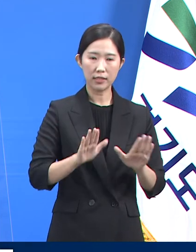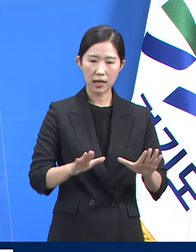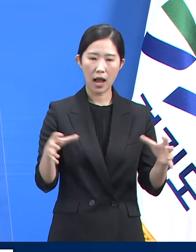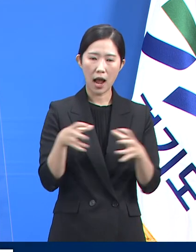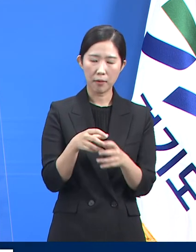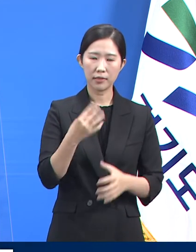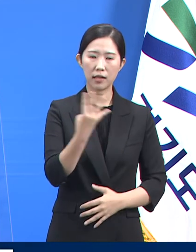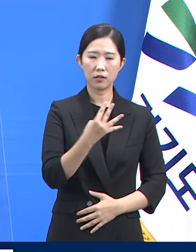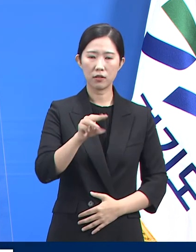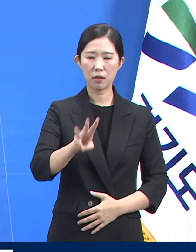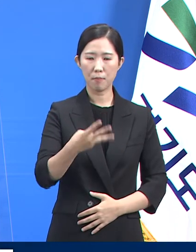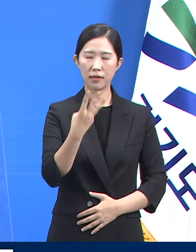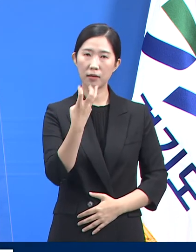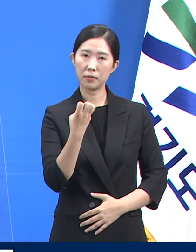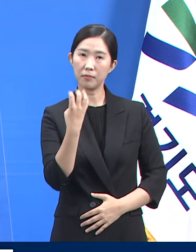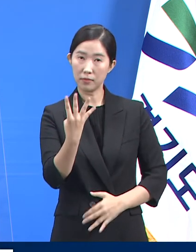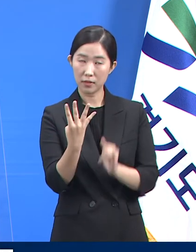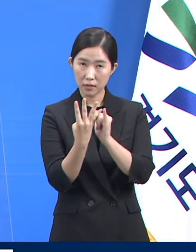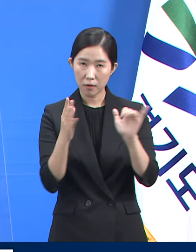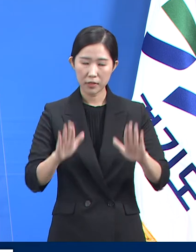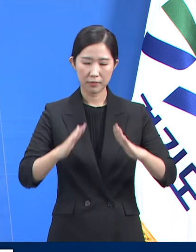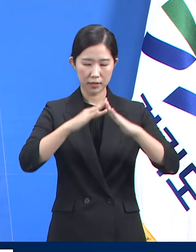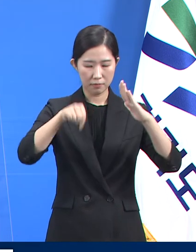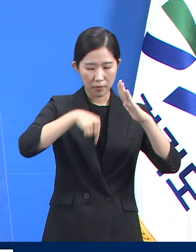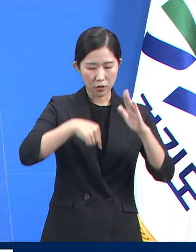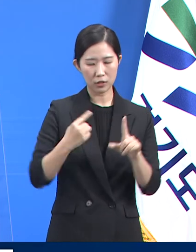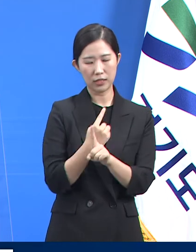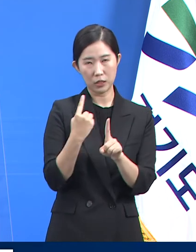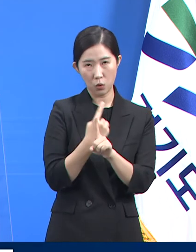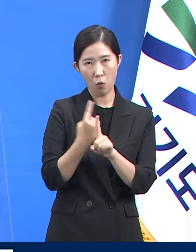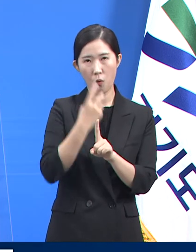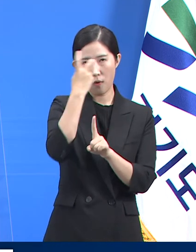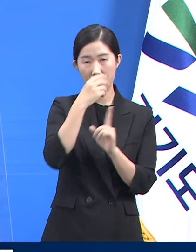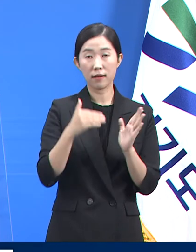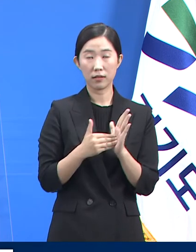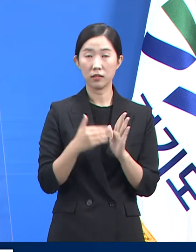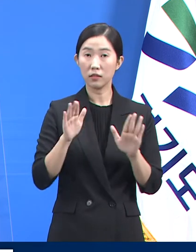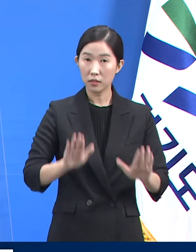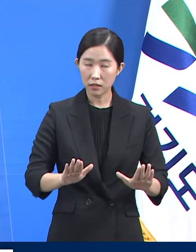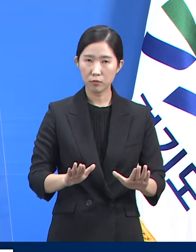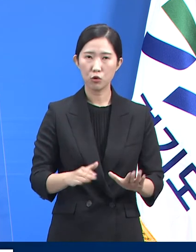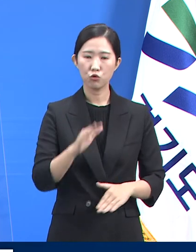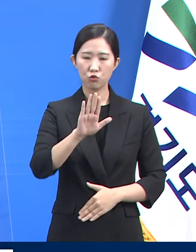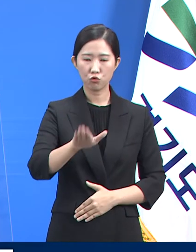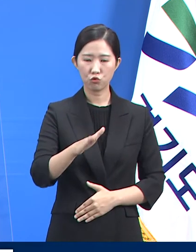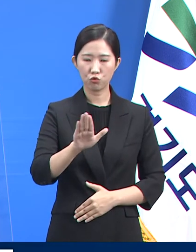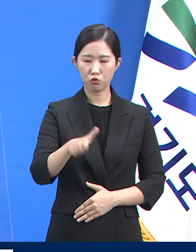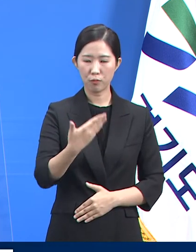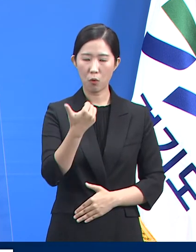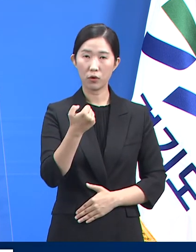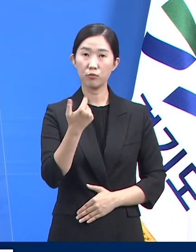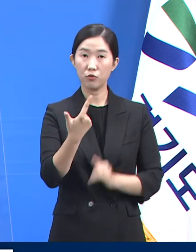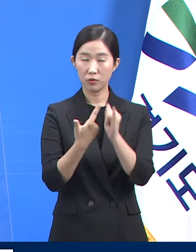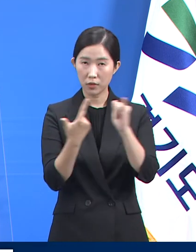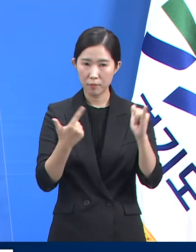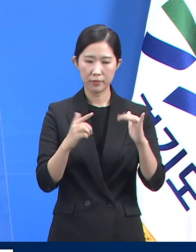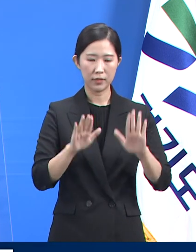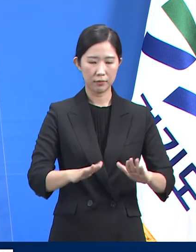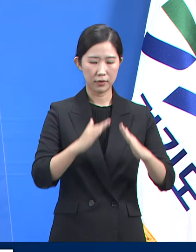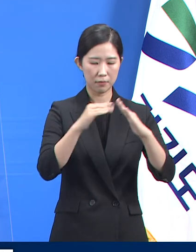경기도 재택치료 프로그램을 활용하여 관리를 받았으며 현재는 956명이 재택치료 진행 중입니다.